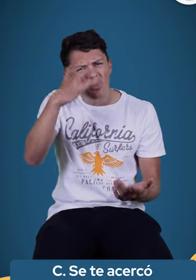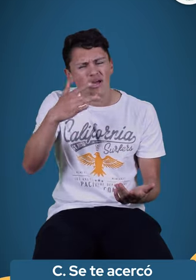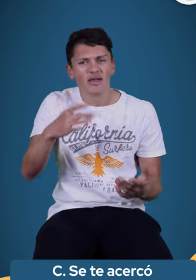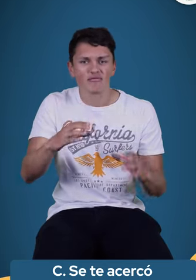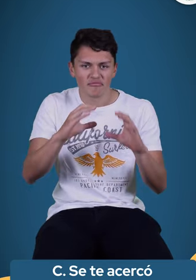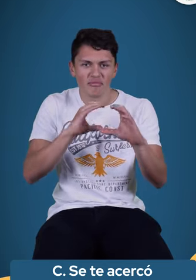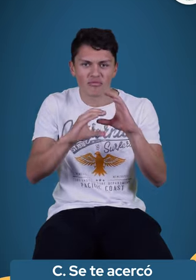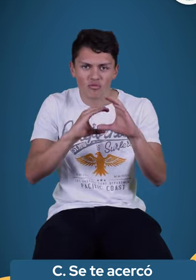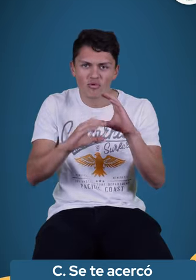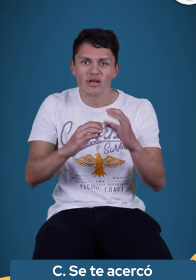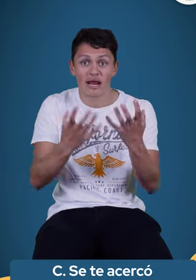atletismo sordos.